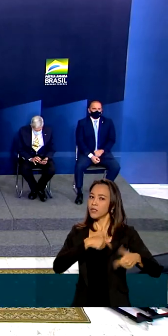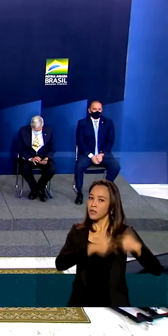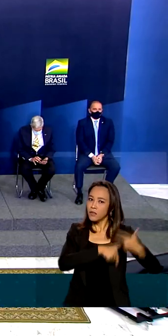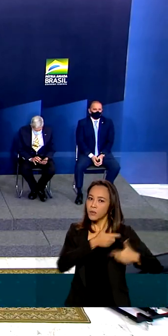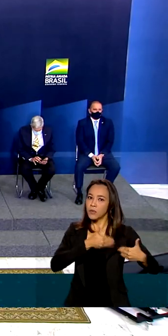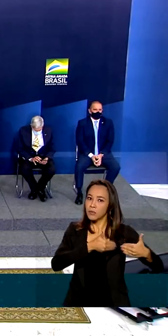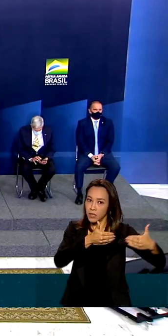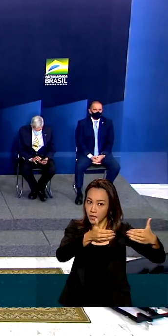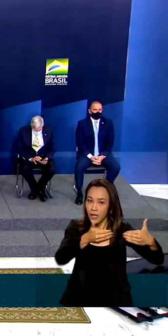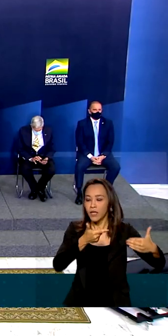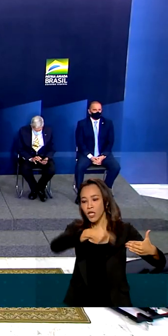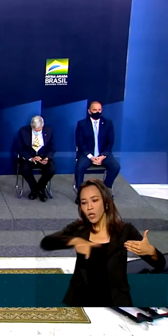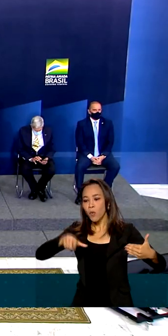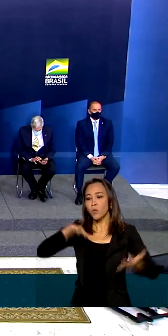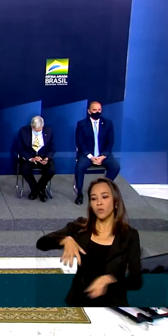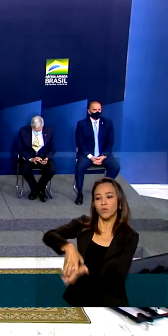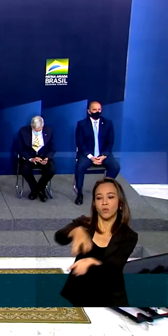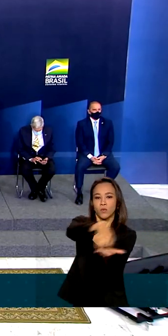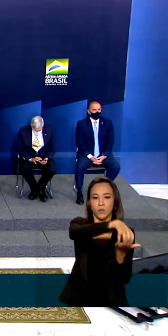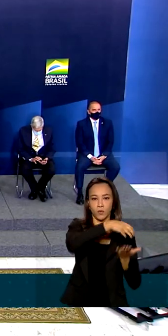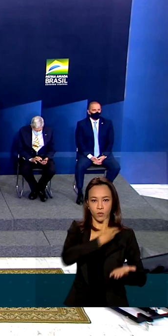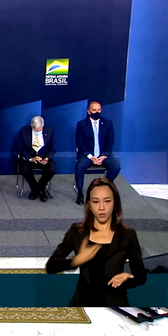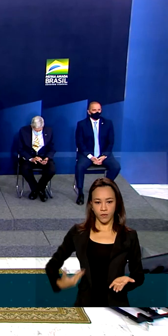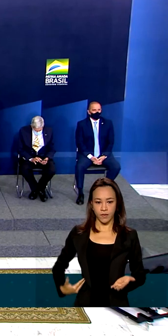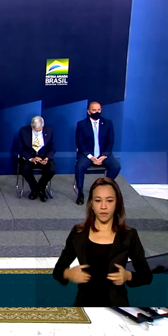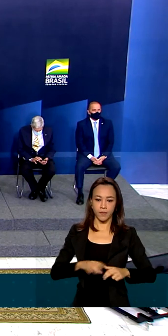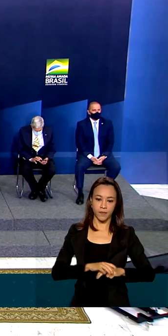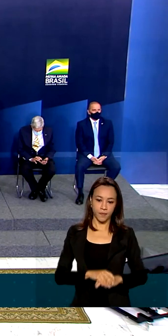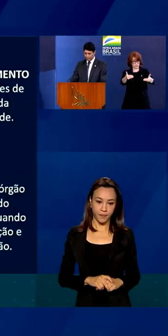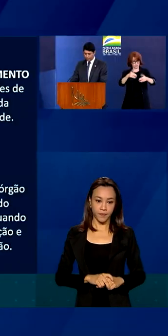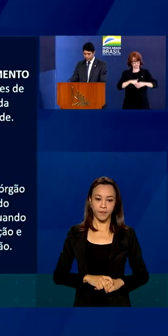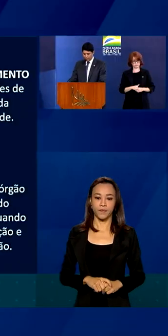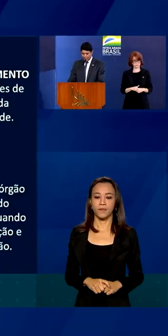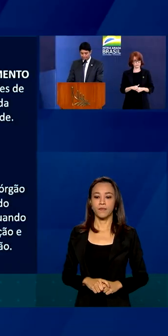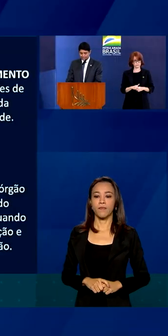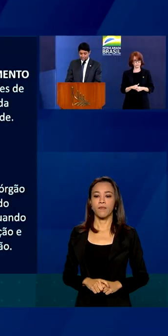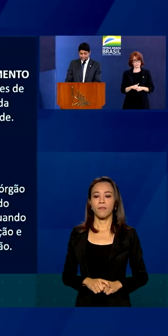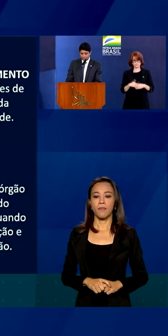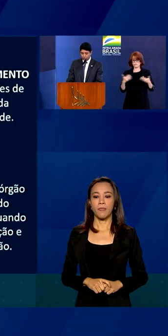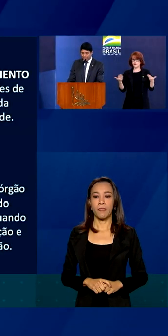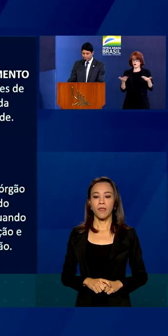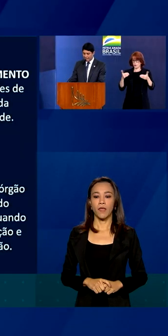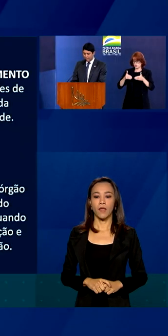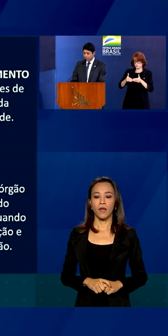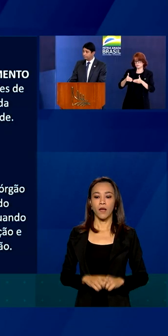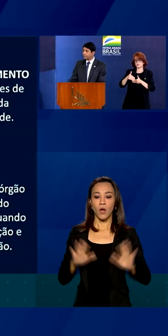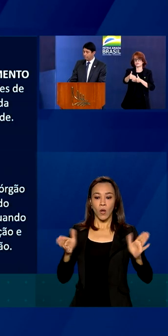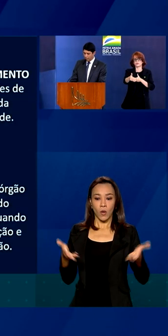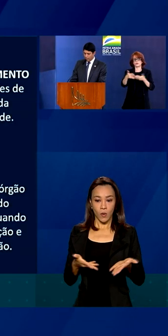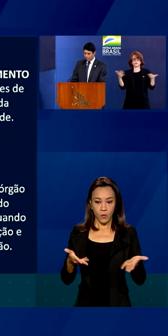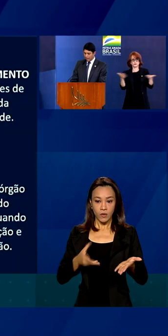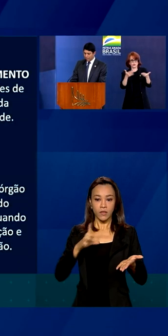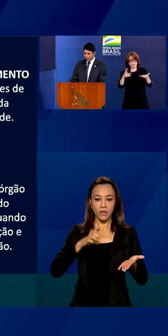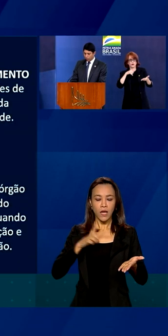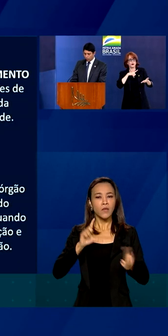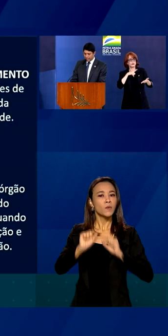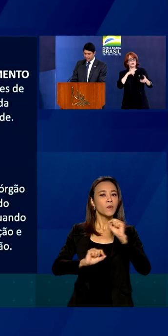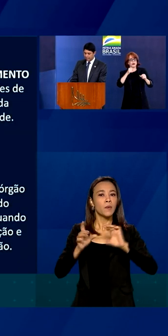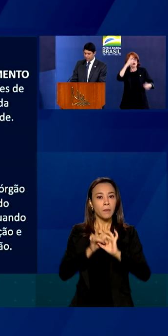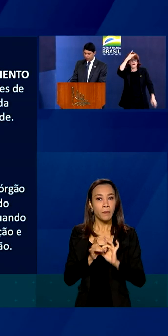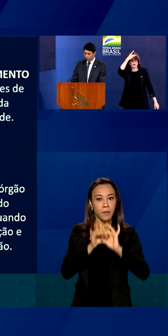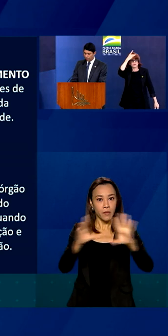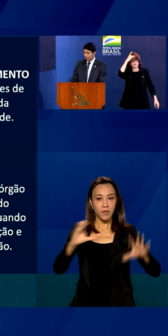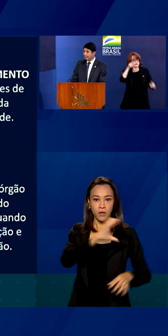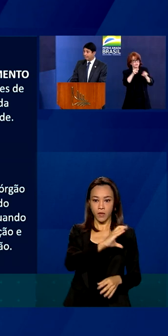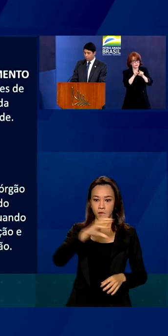órgãos públicos nesse sentido. A medida de hoje, ministro Marinho, ela traz racionalidade e permite a